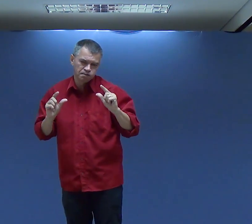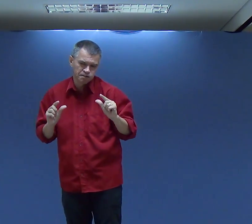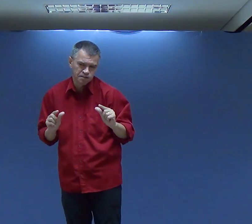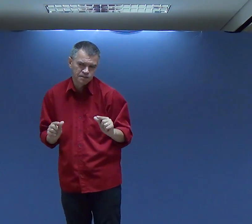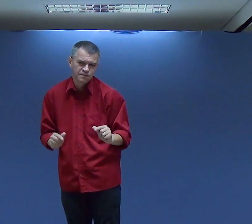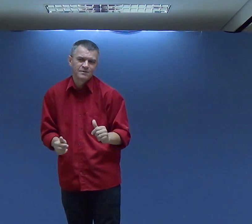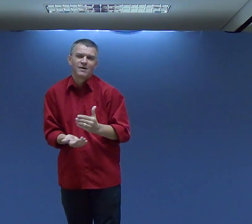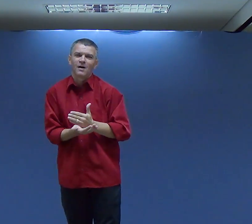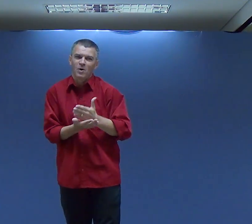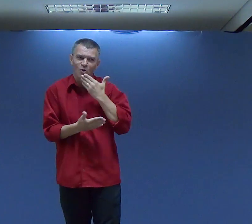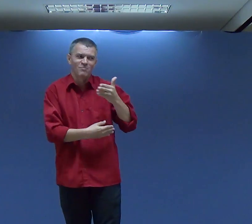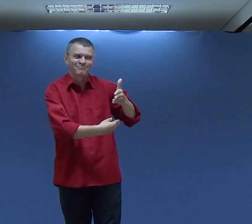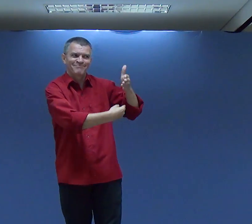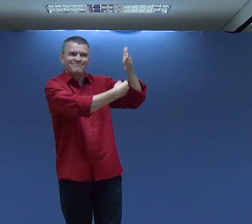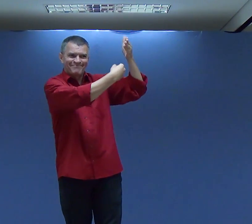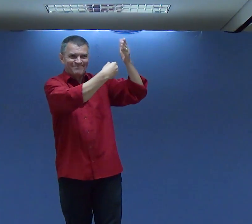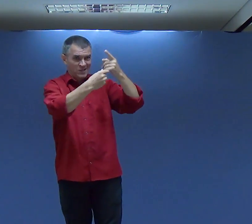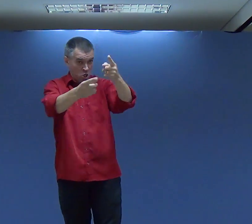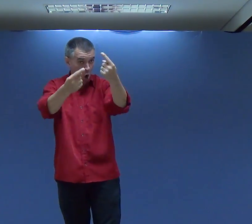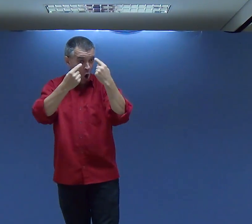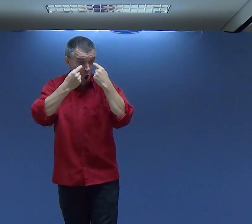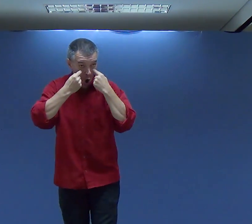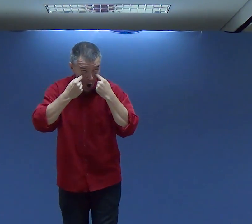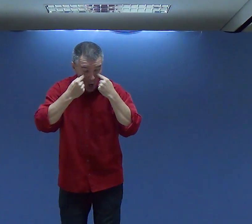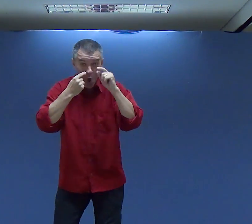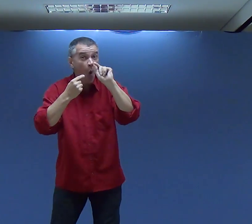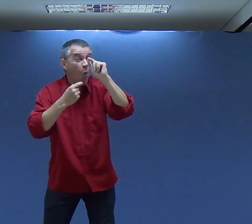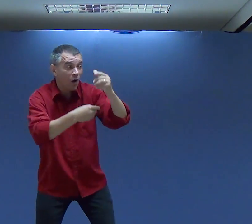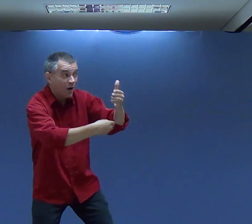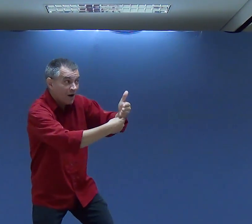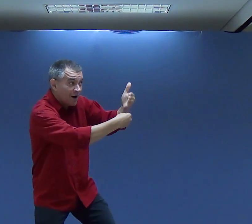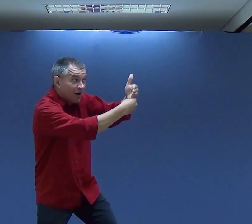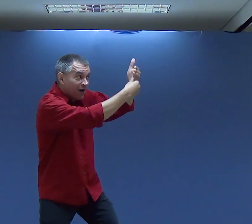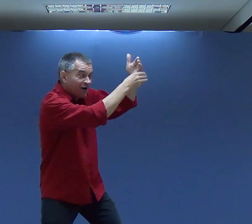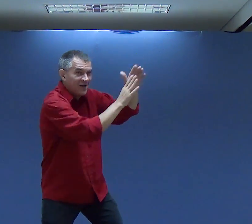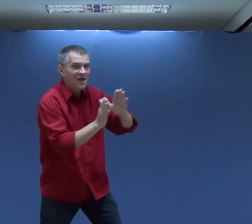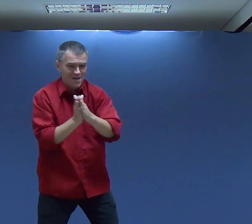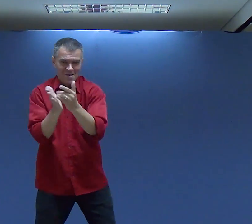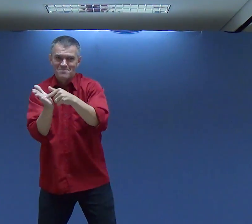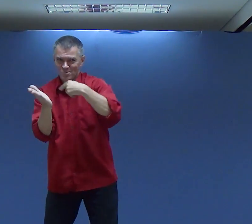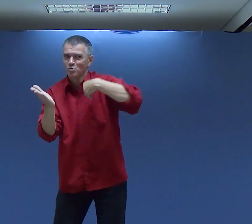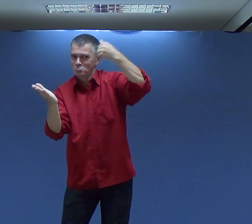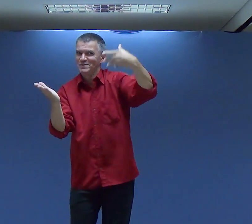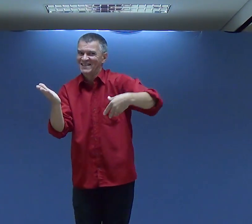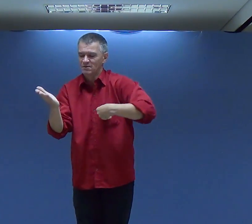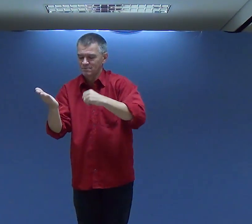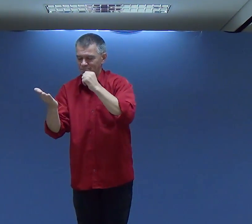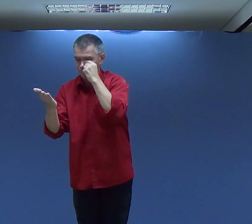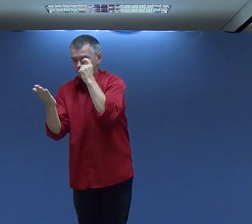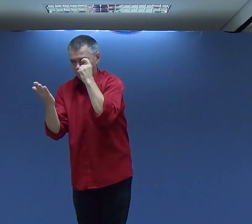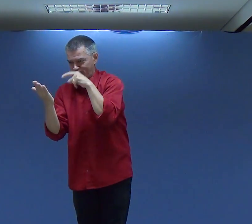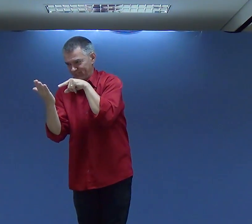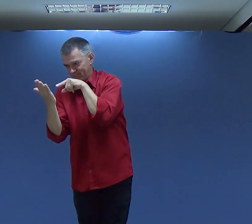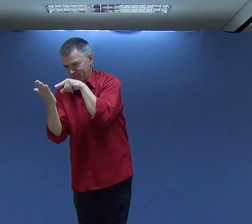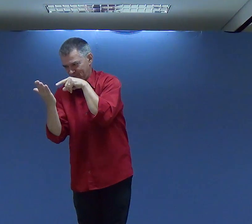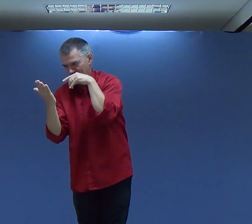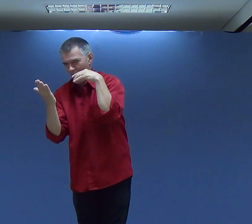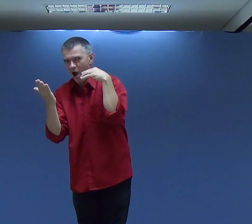As pessoas reclamam Porque não tem Essa estrutura Sabe? A Bíblia A me deixou Claro